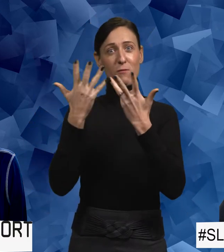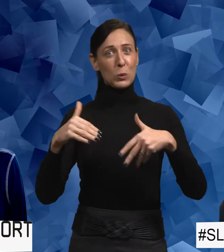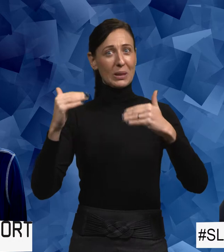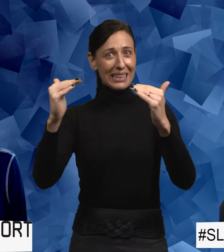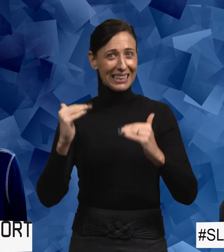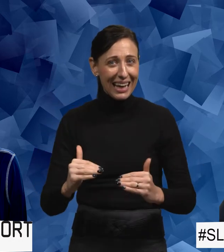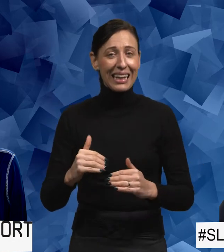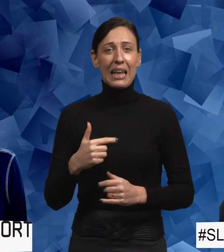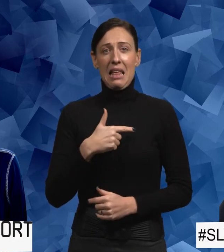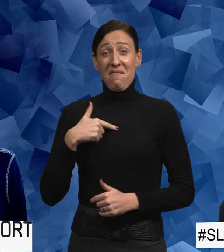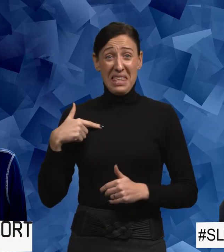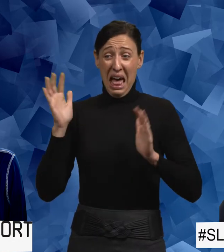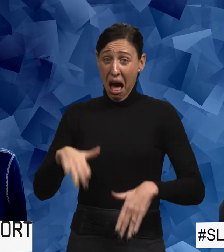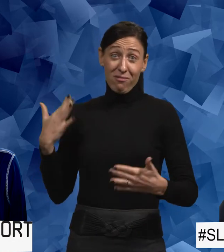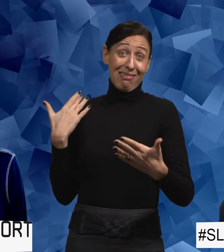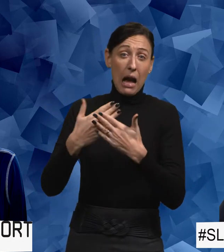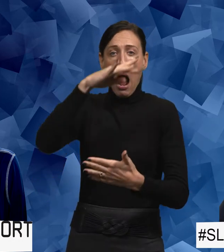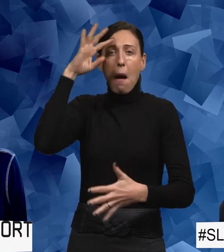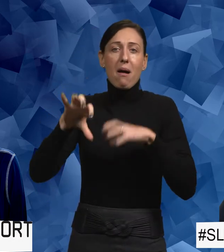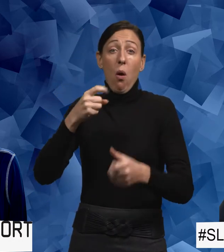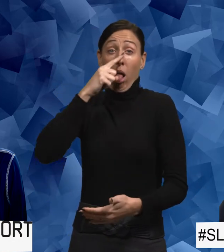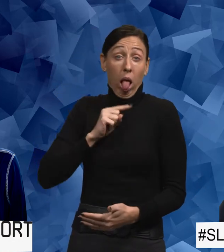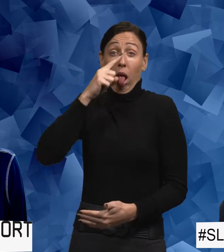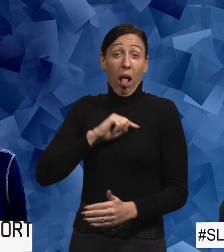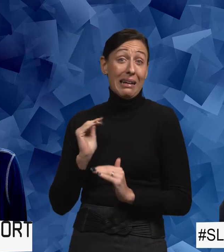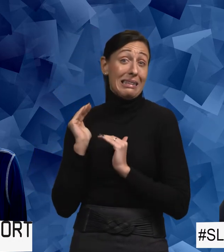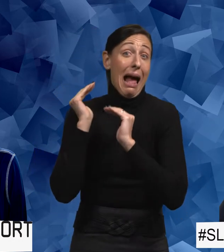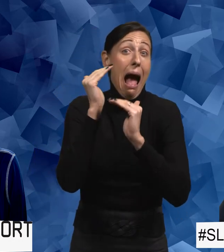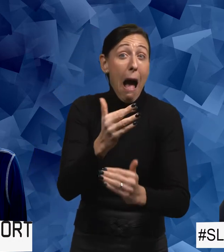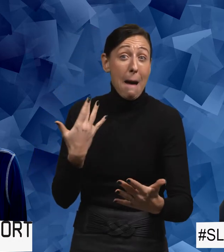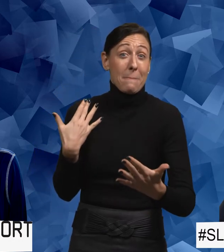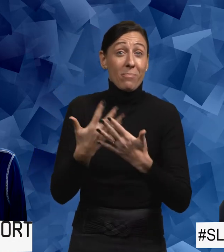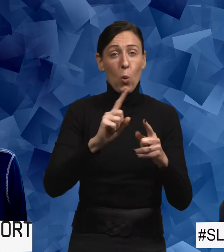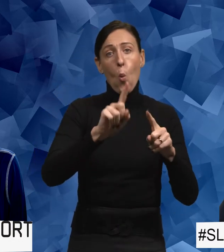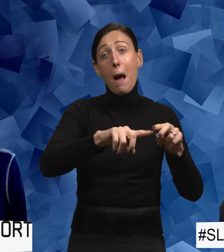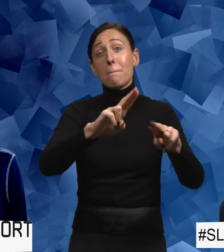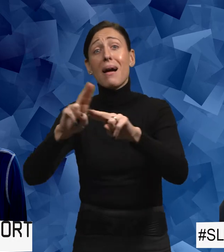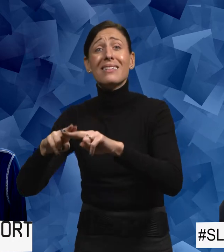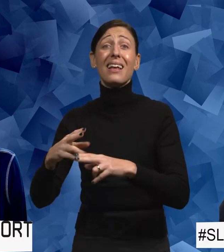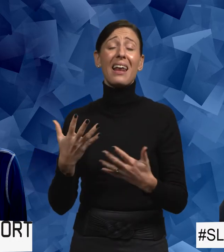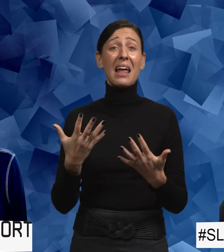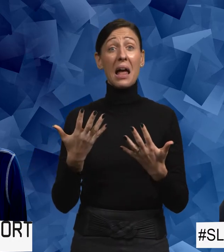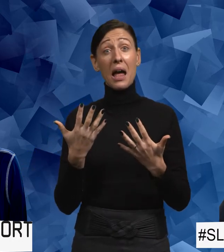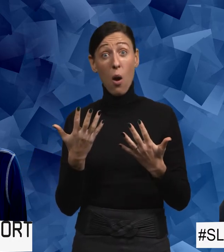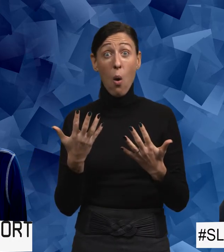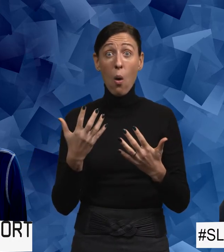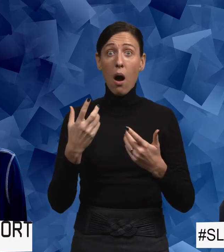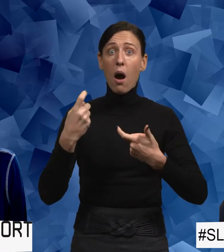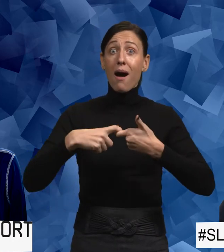utsätter ju för samma gamla våld som alla andra, och vi är på alla arbetsplatser. Det låter nästan lite hotfullt. Men alltså, i alla